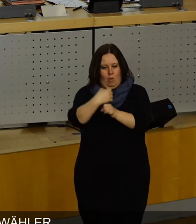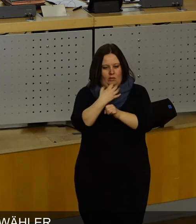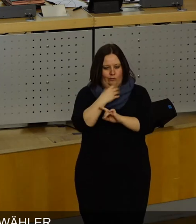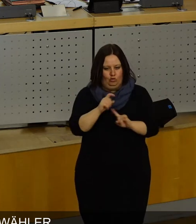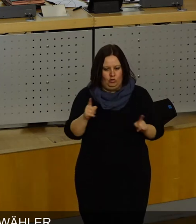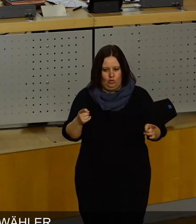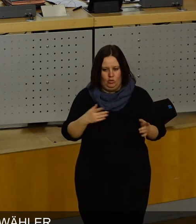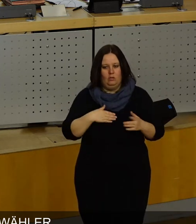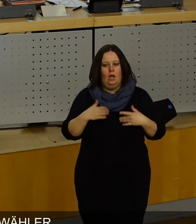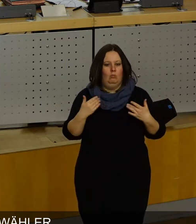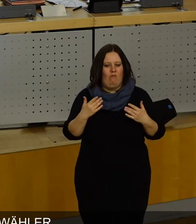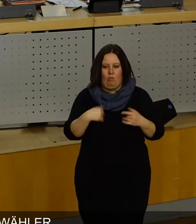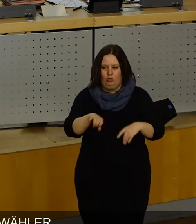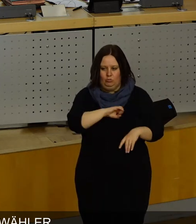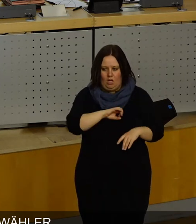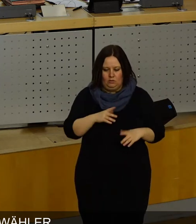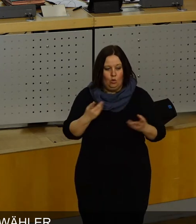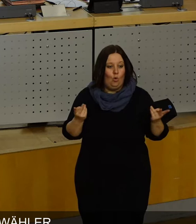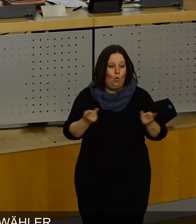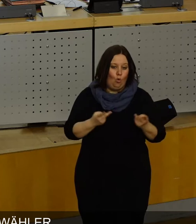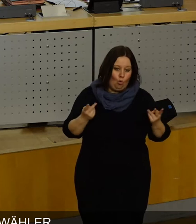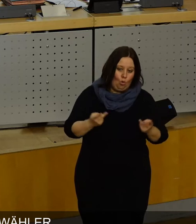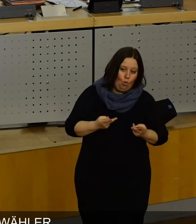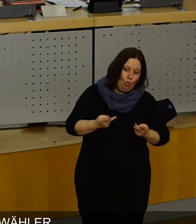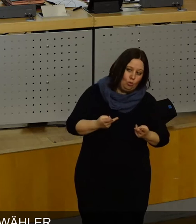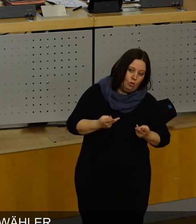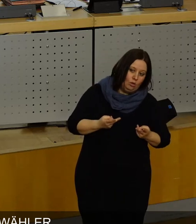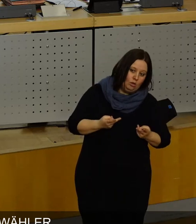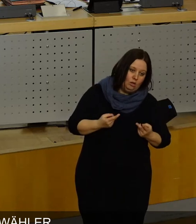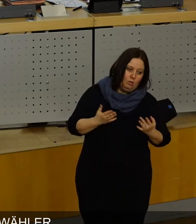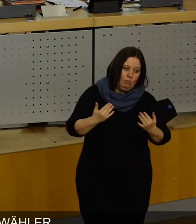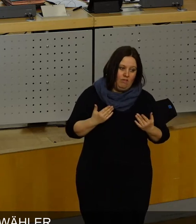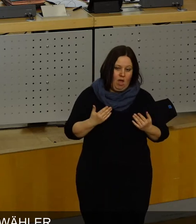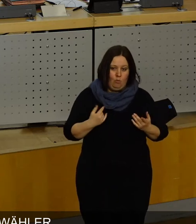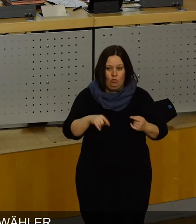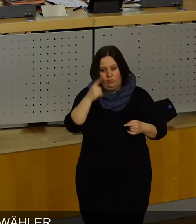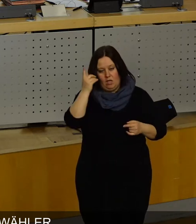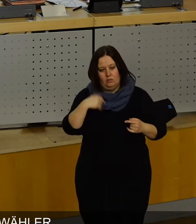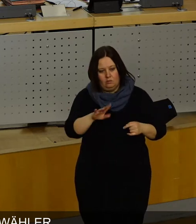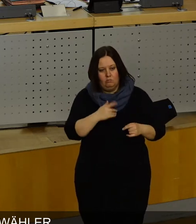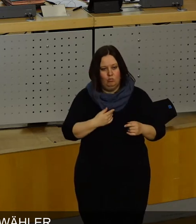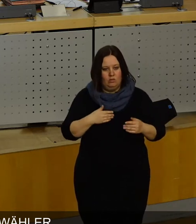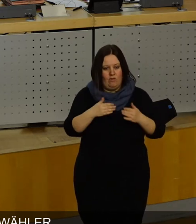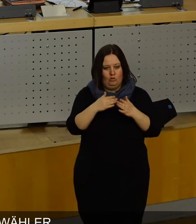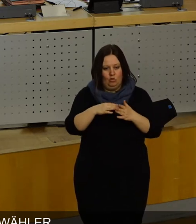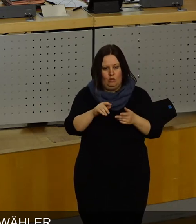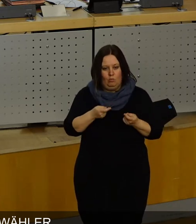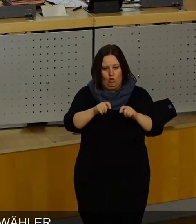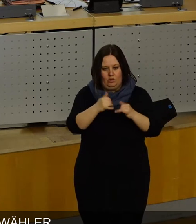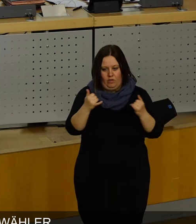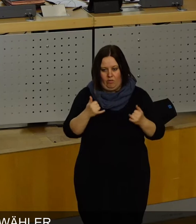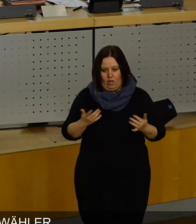wollen, dann sind Sie als Bewerber aber nicht geeignet oder Sie bewerben sich halt und sehen zu, wie Sie mit Ihren Fraktionsbeschlüssen klarkommen.